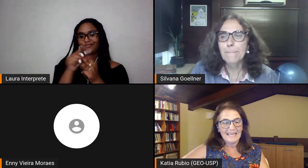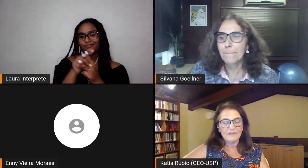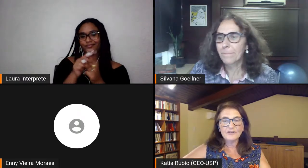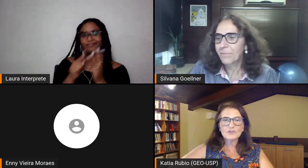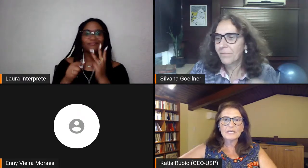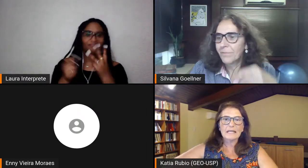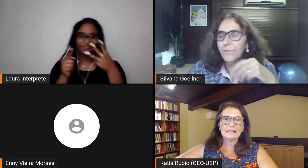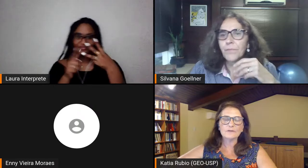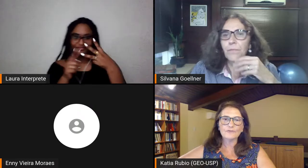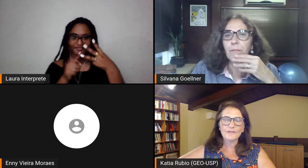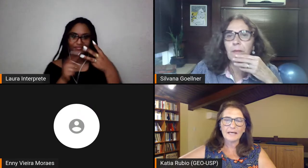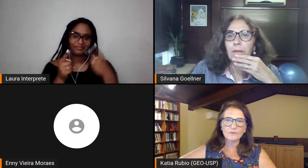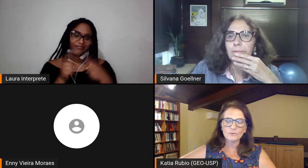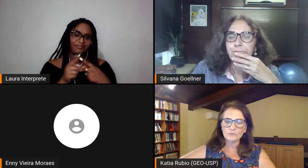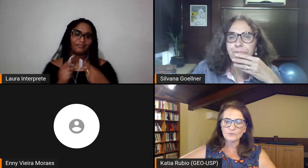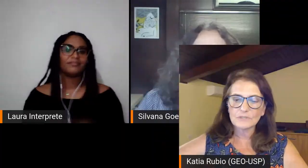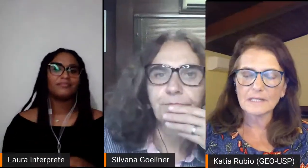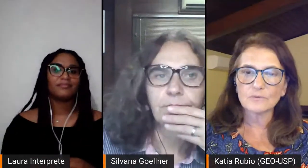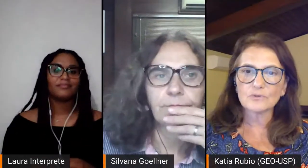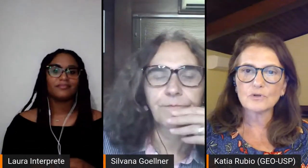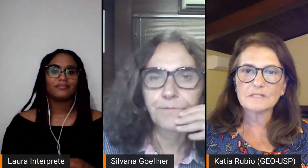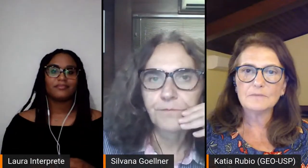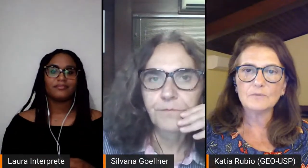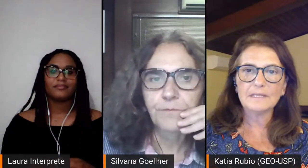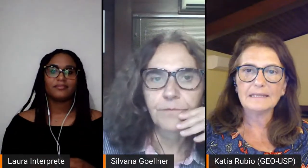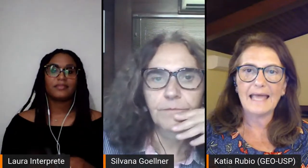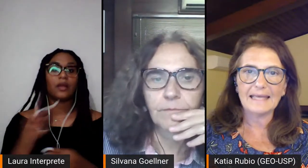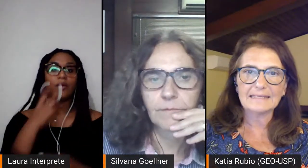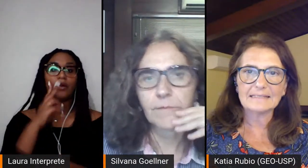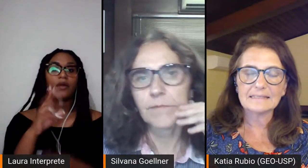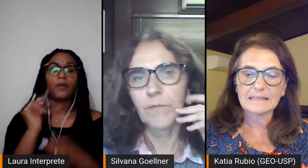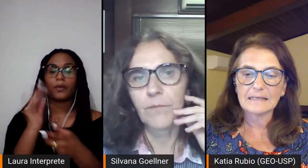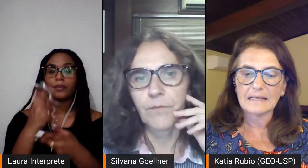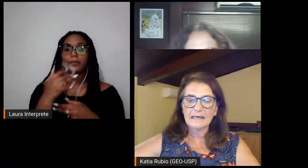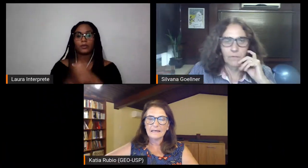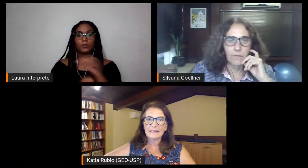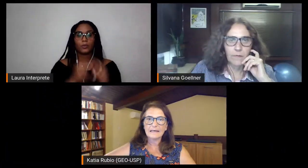Eu vejo que no final dos anos 2010,